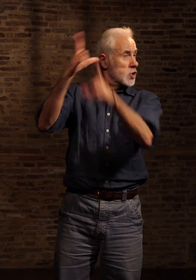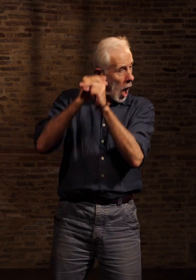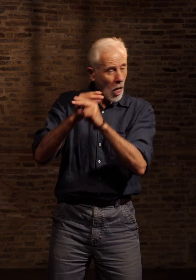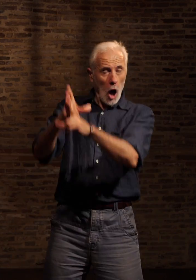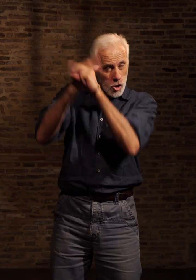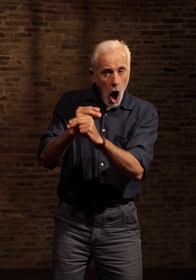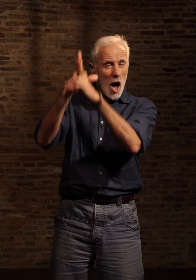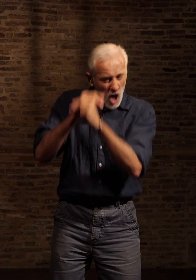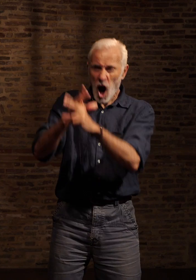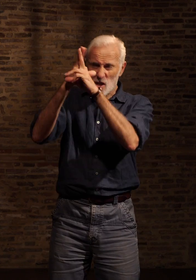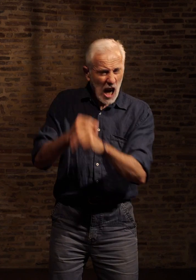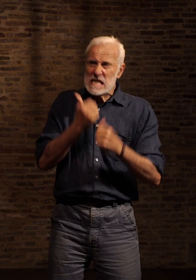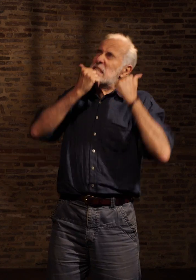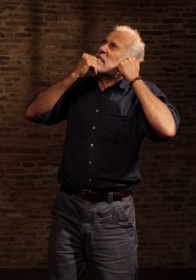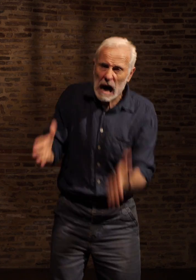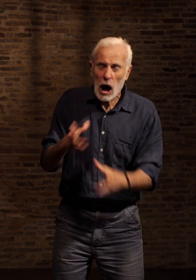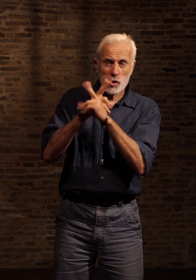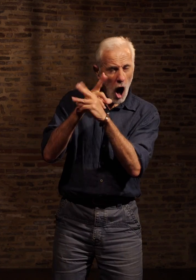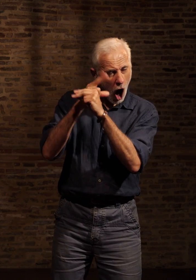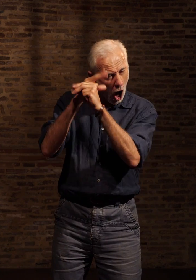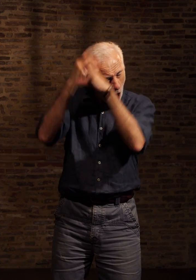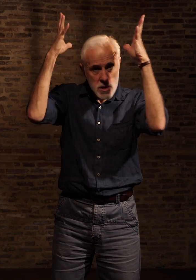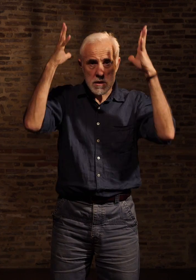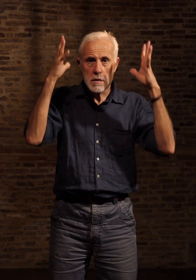sonnerie Et encore des sonneries, des saletés, de sonnerie